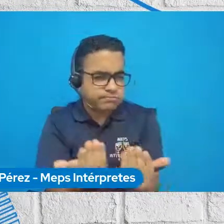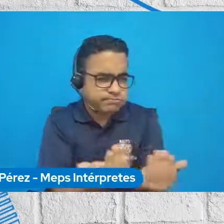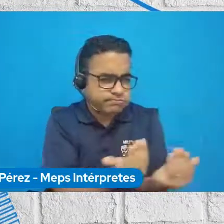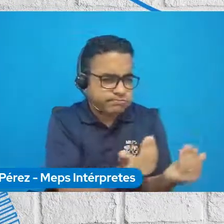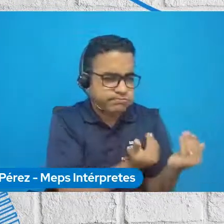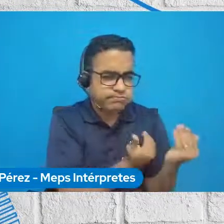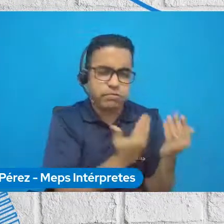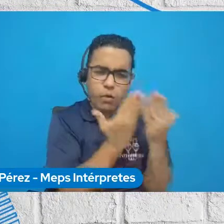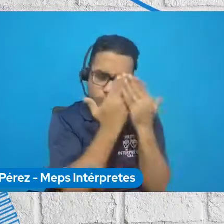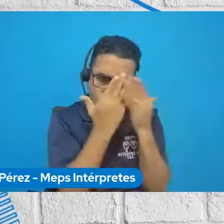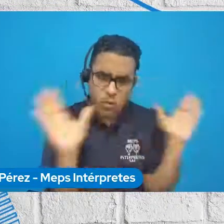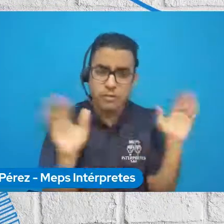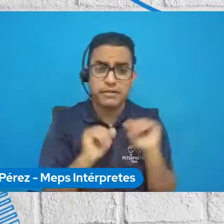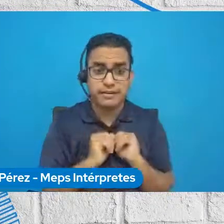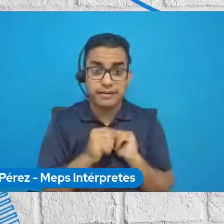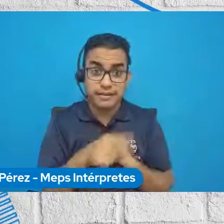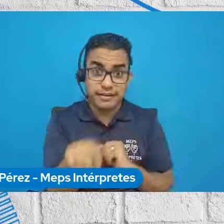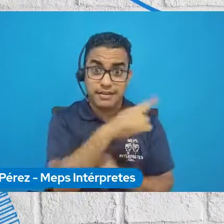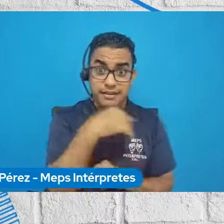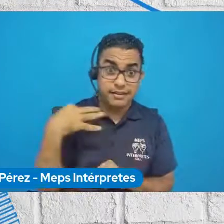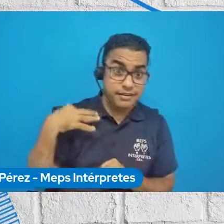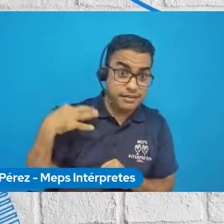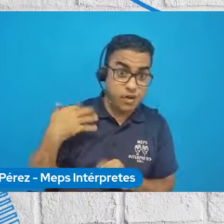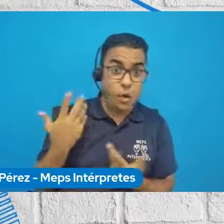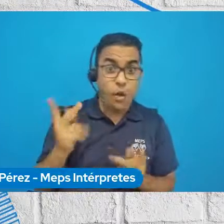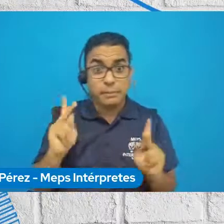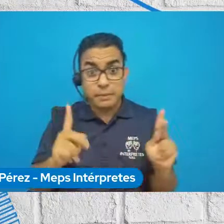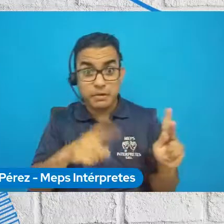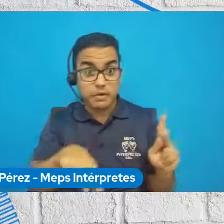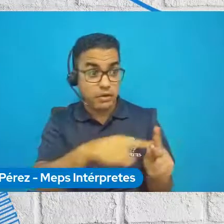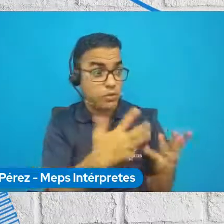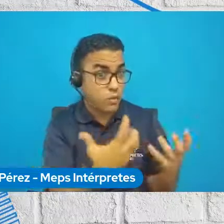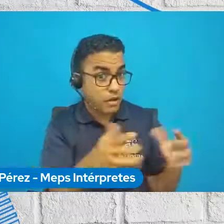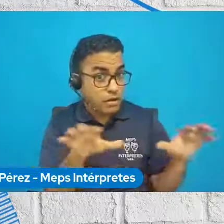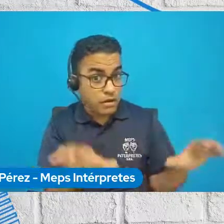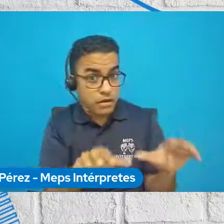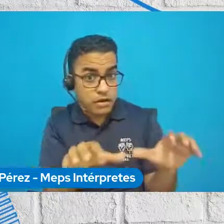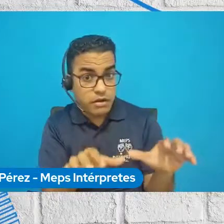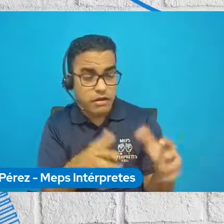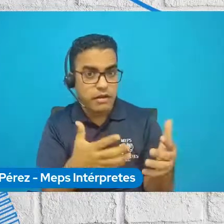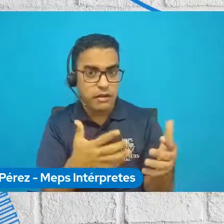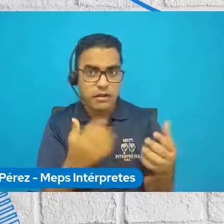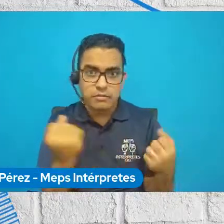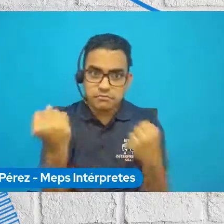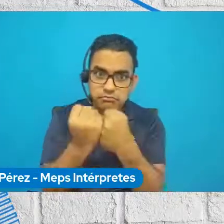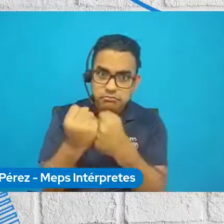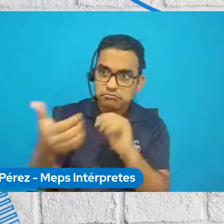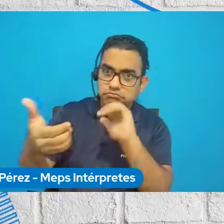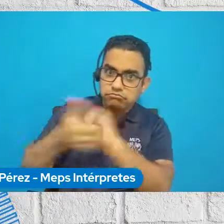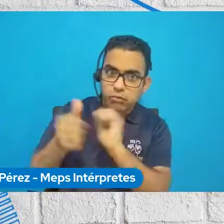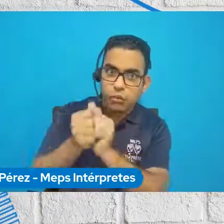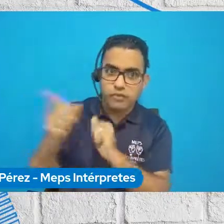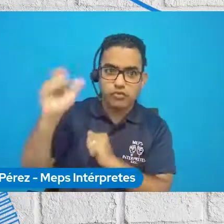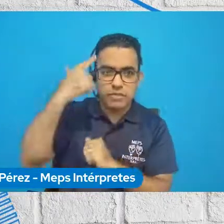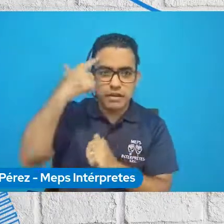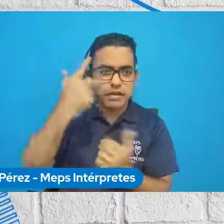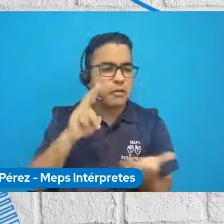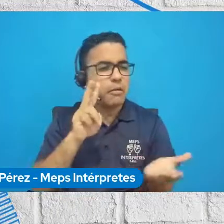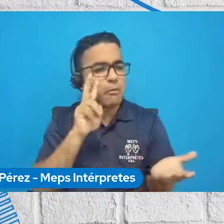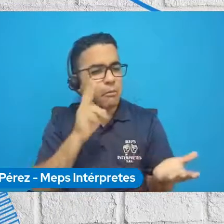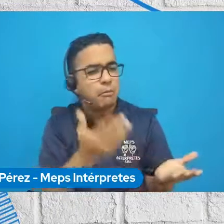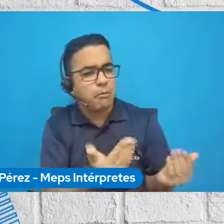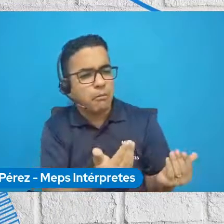de los propios voluntarios y los ciudadanos pueden hacer iniciativas que complementen a muchas de estas acciones. Entonces,